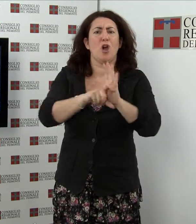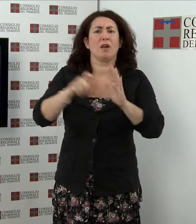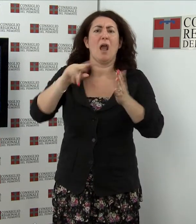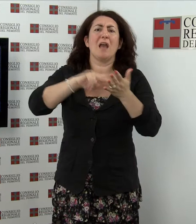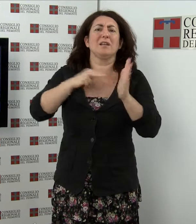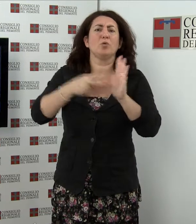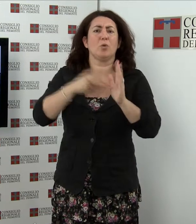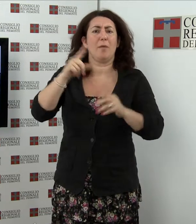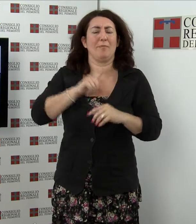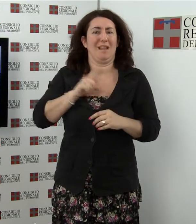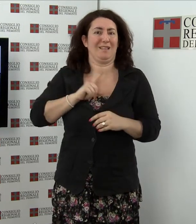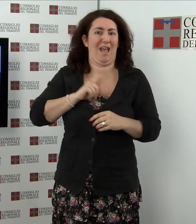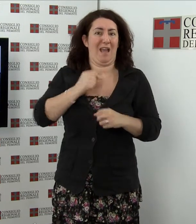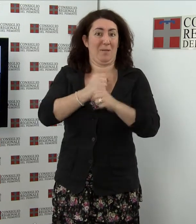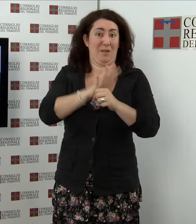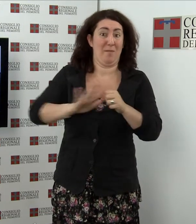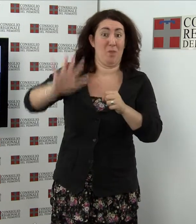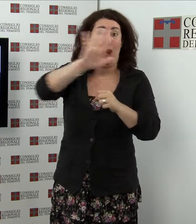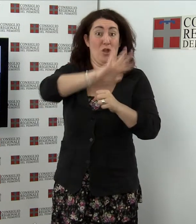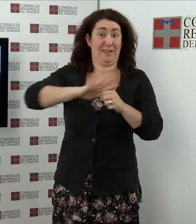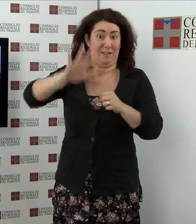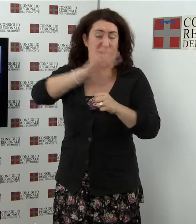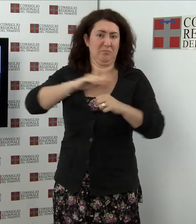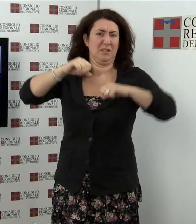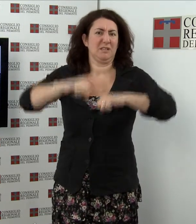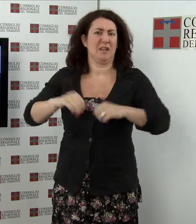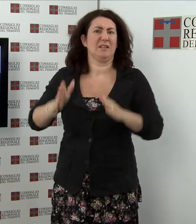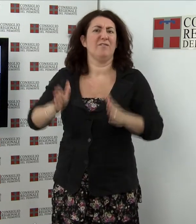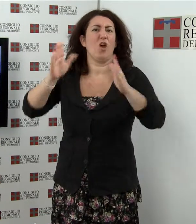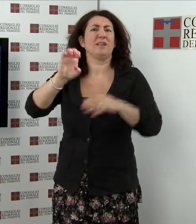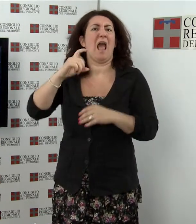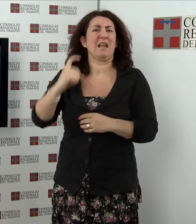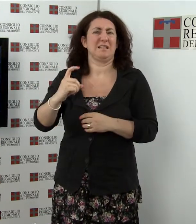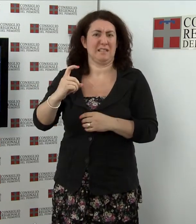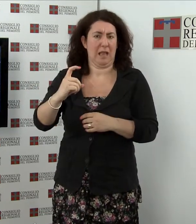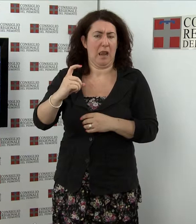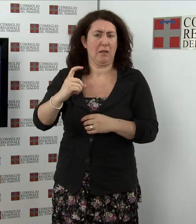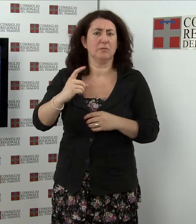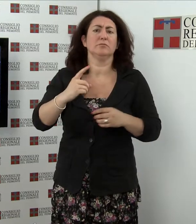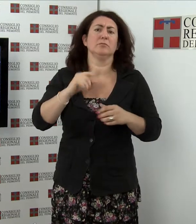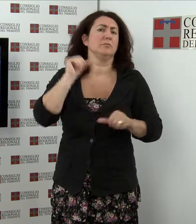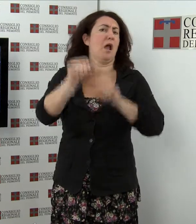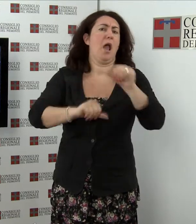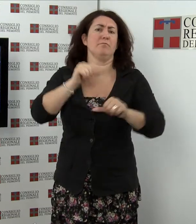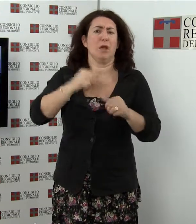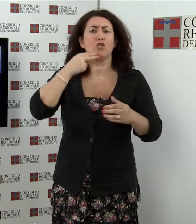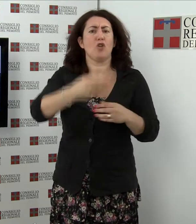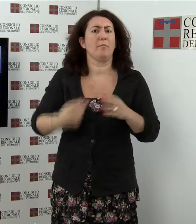Piemonte, con sede nel Forte d'Exil, e nuove modalità di nomina dei rappresentanti. E quanto prevede la modifica alla legge regionale 48